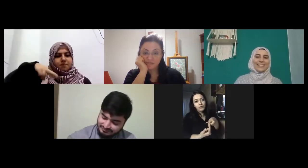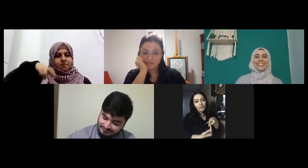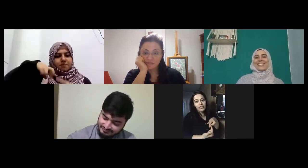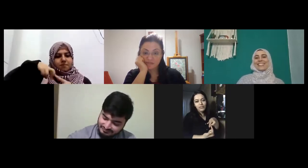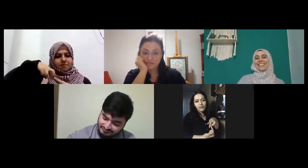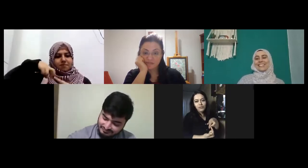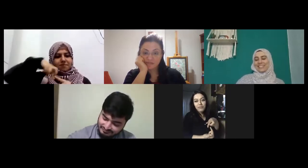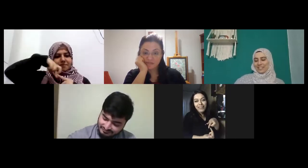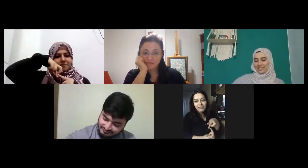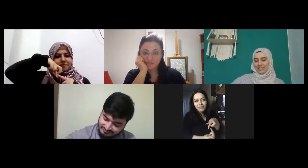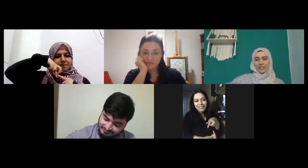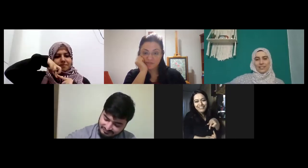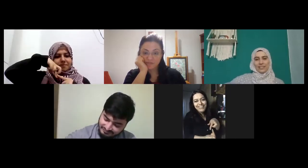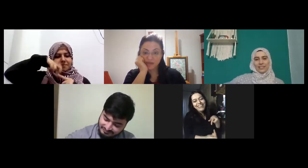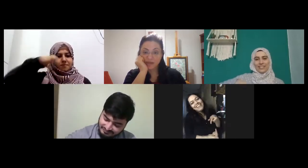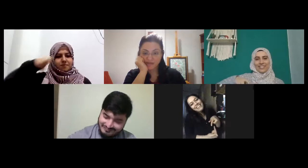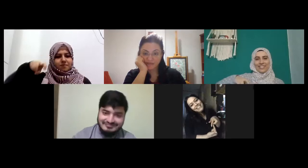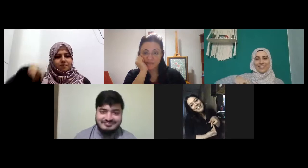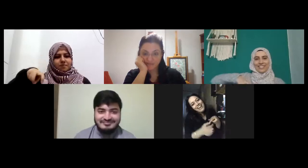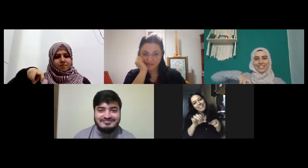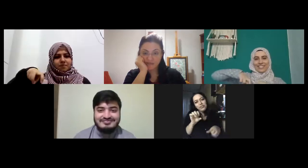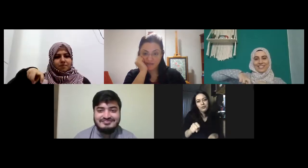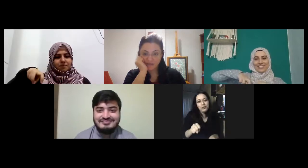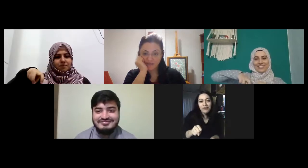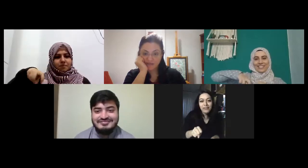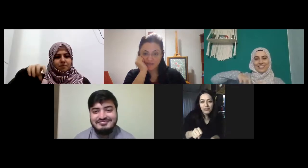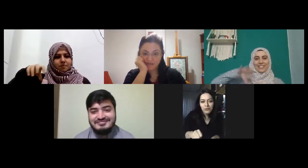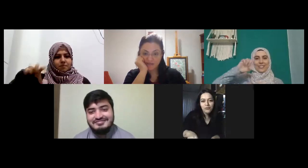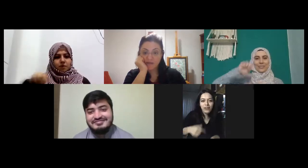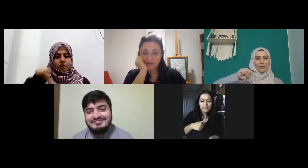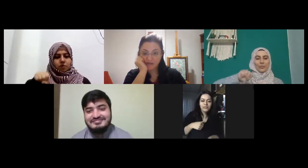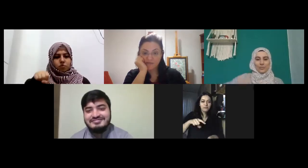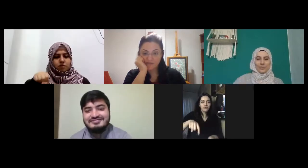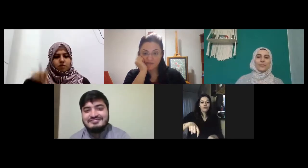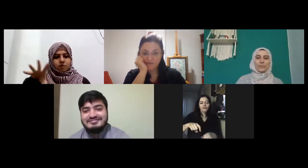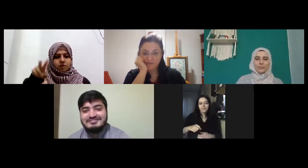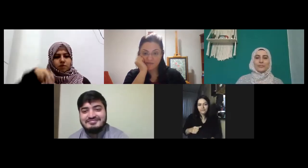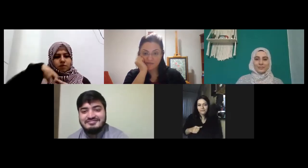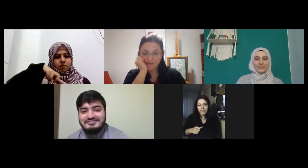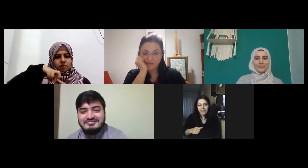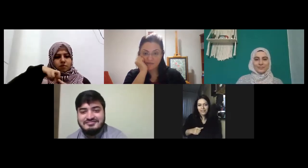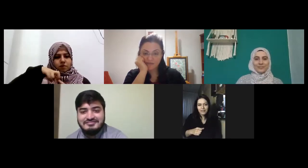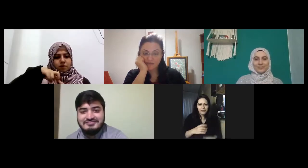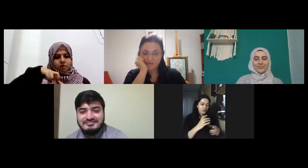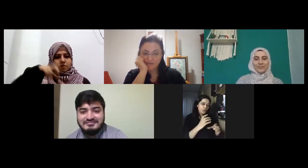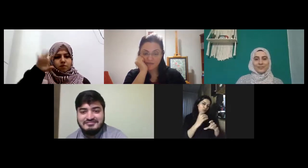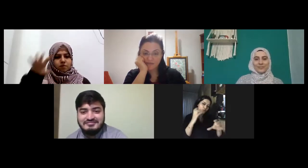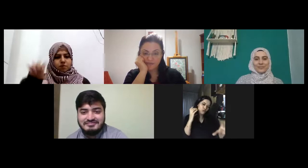p yapıp r artı tutmak randevum var bugün gibi otobüs